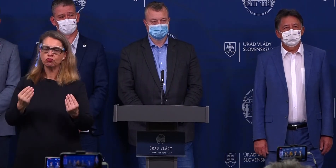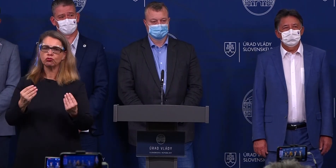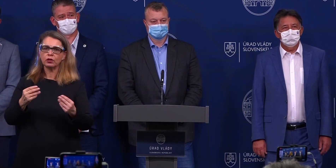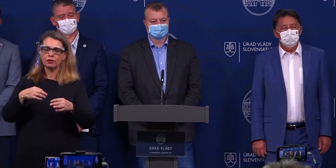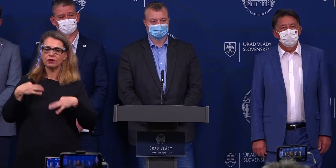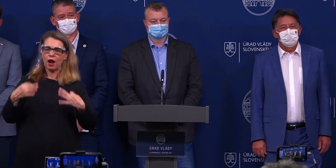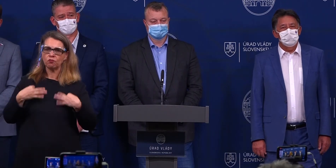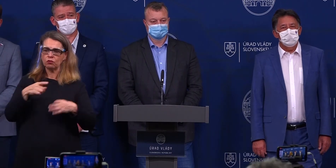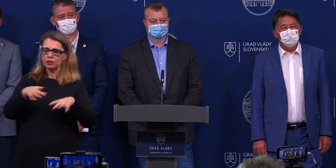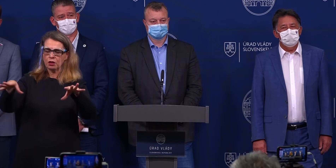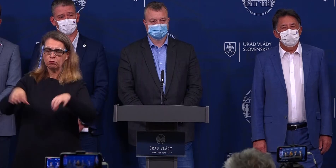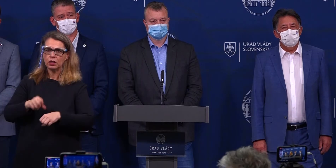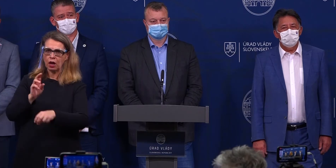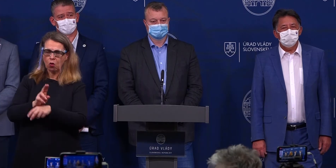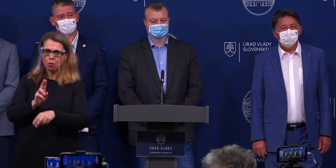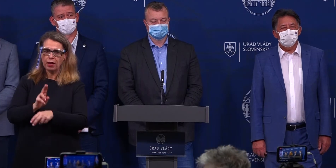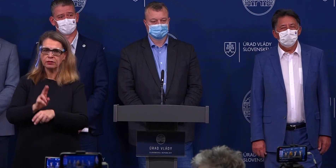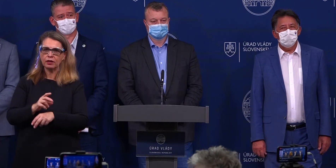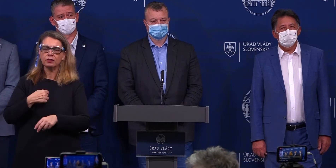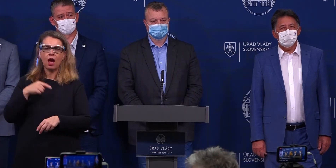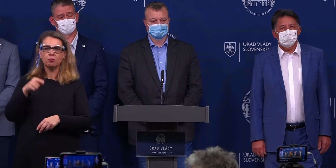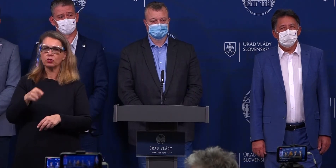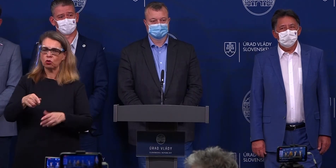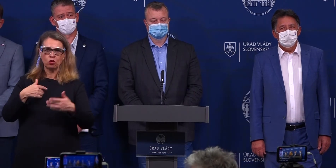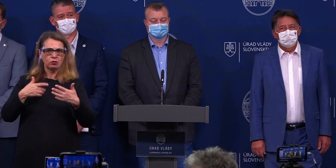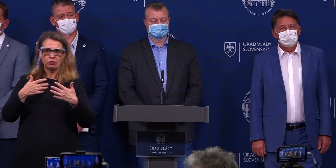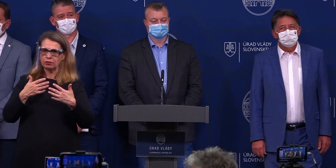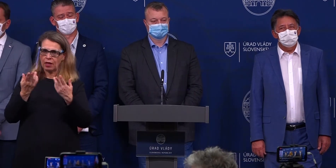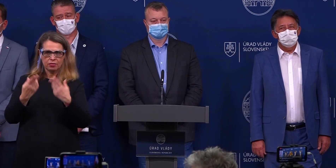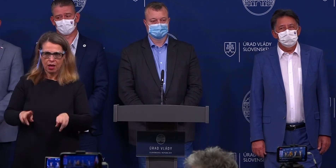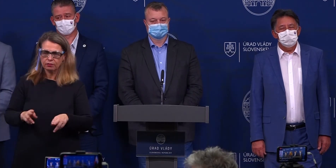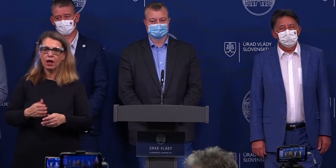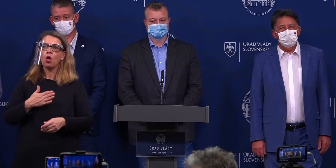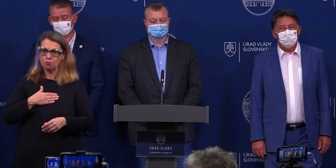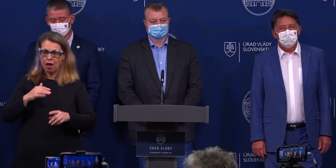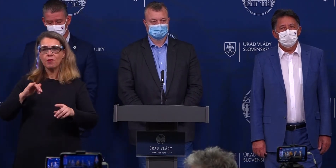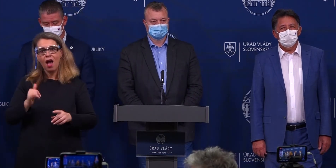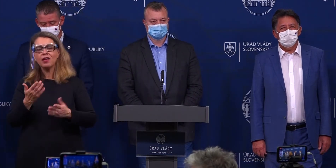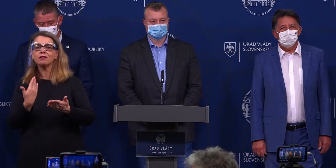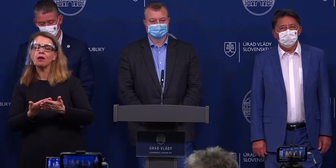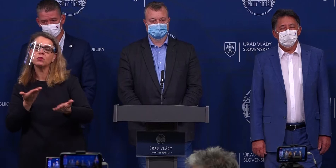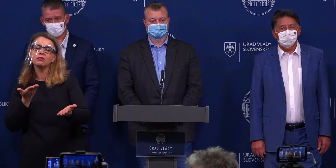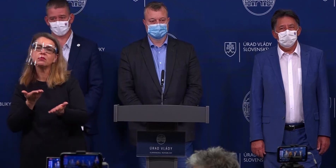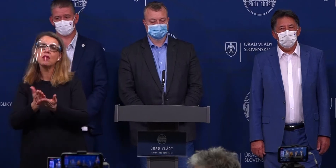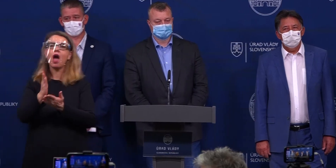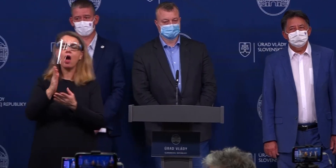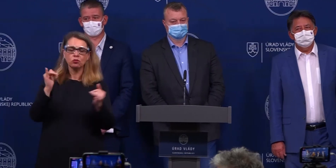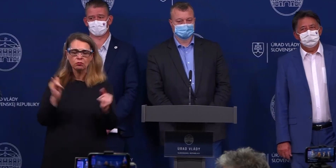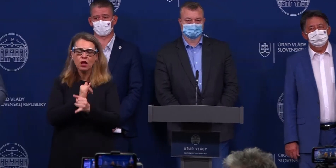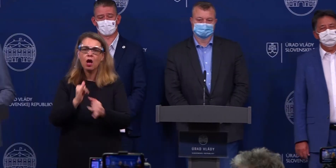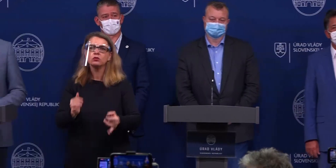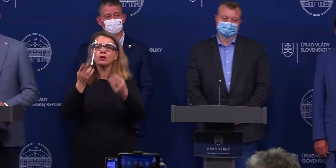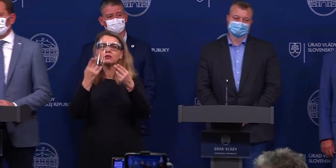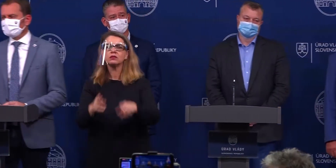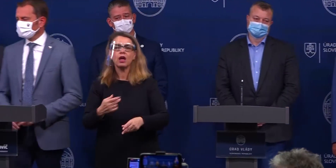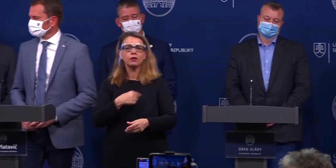teda vy ste prijali tieto opatrenia, aby sme sa tomuto scenáru vyhli. Máme aj plán B, čo ak nám skutočne dojde k tomu, že